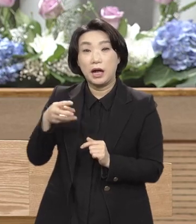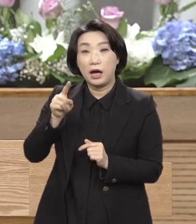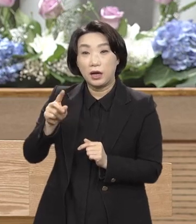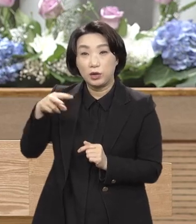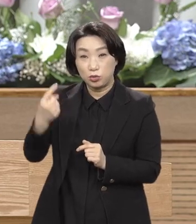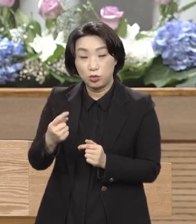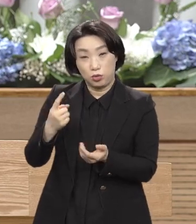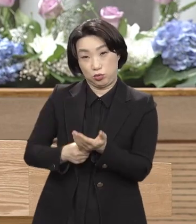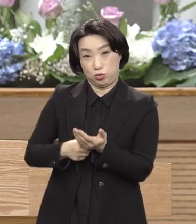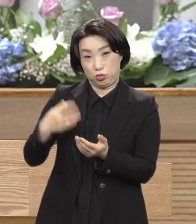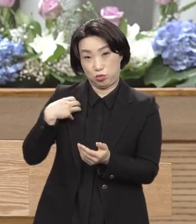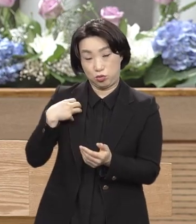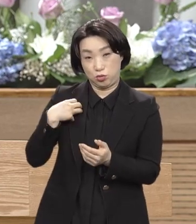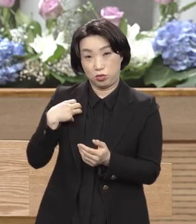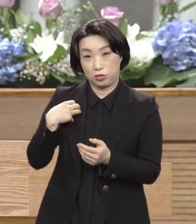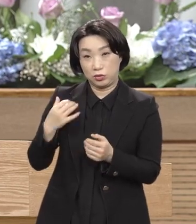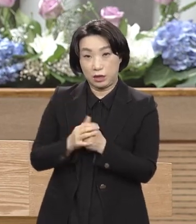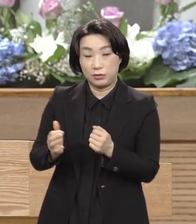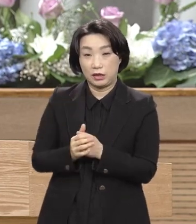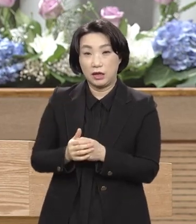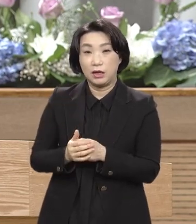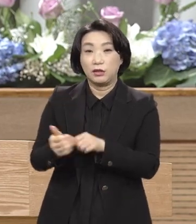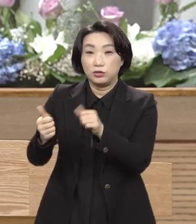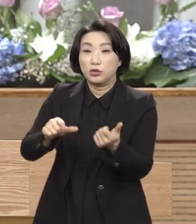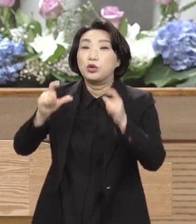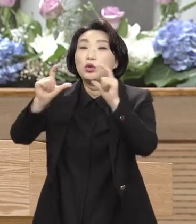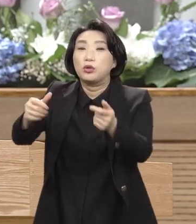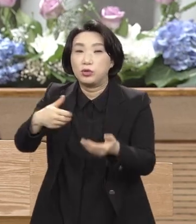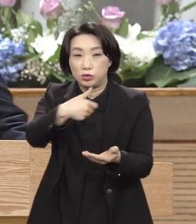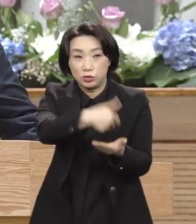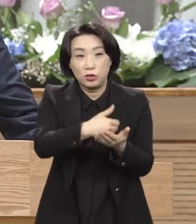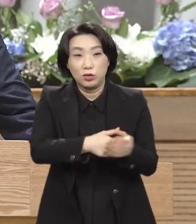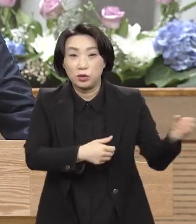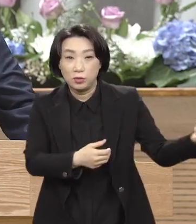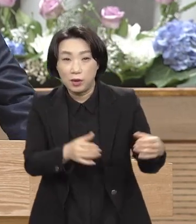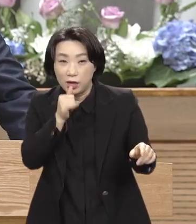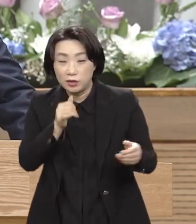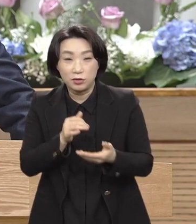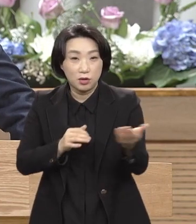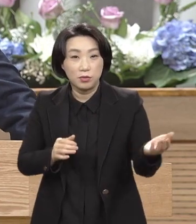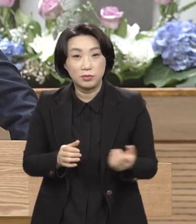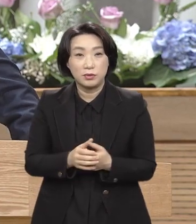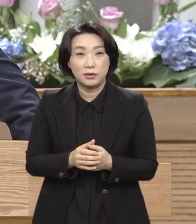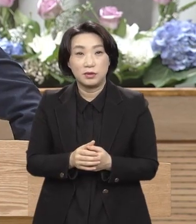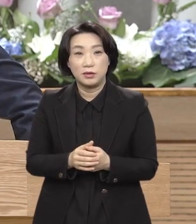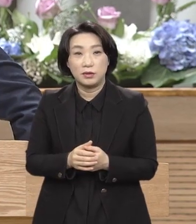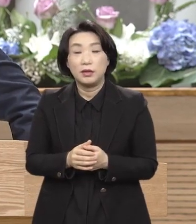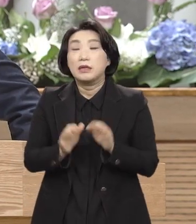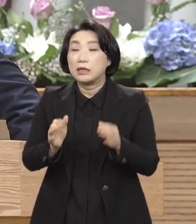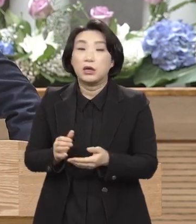갖다 세워놓고 죽여달라고 말하는 거예요. 너희는 누구를